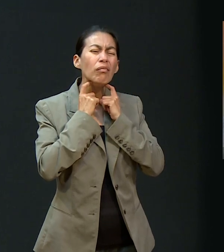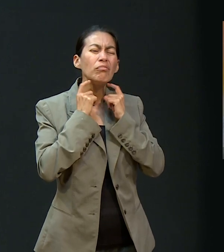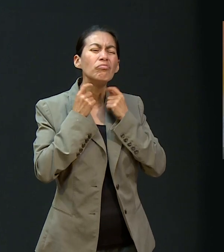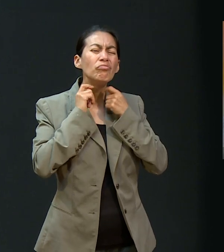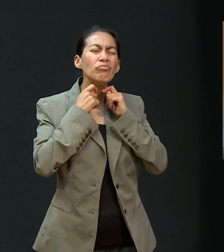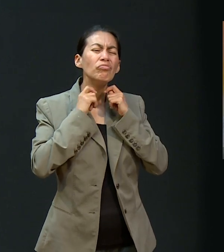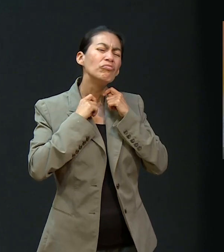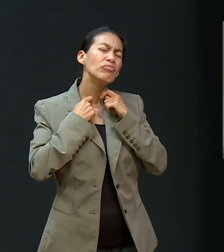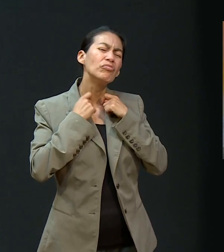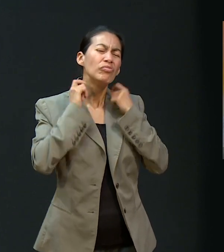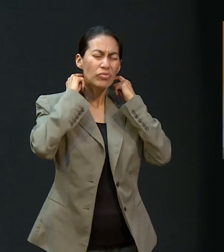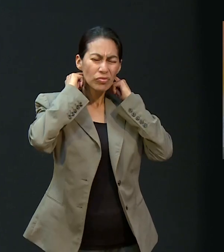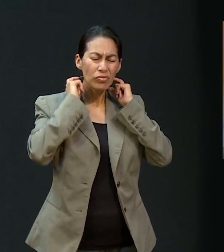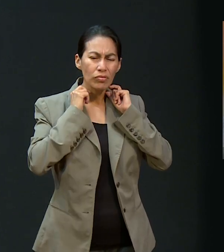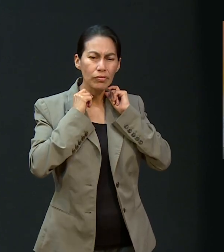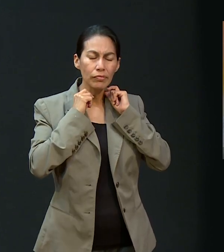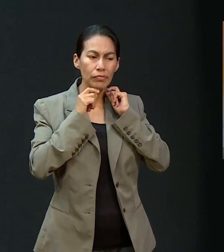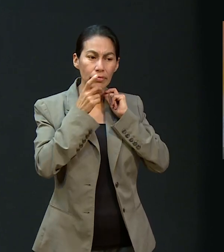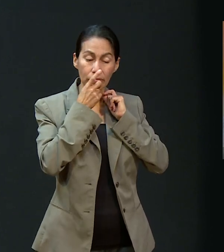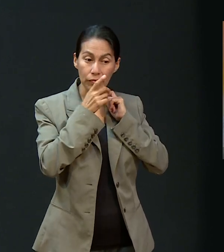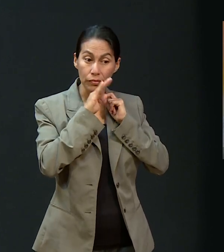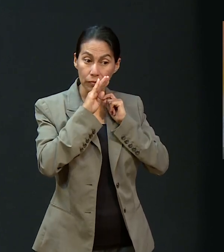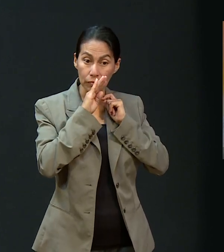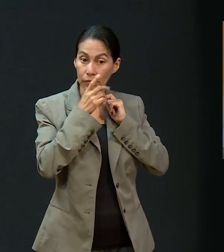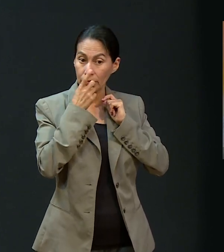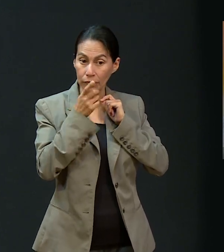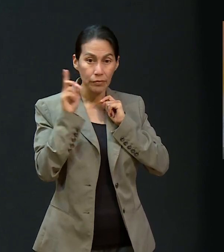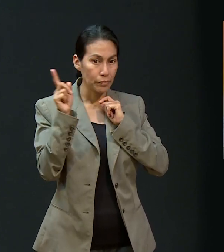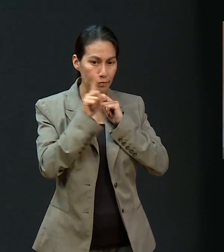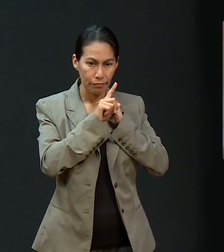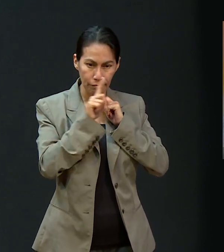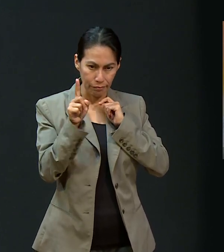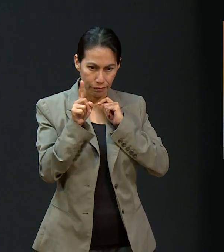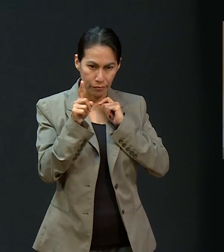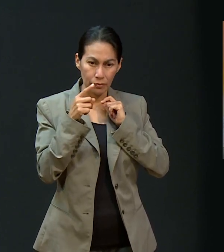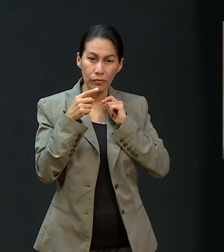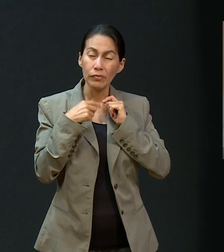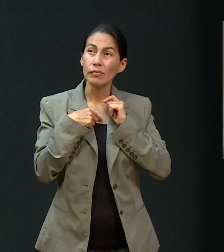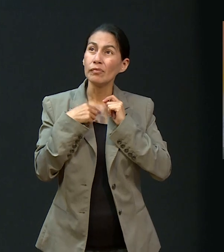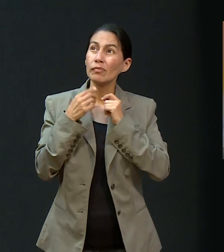así, así. Y ella dijo, no, lo voy a poner en las manos de Dios.